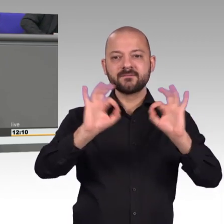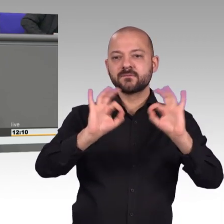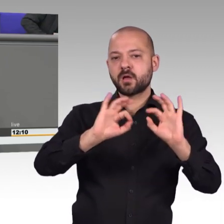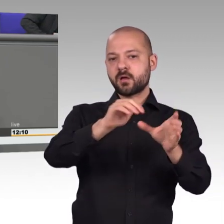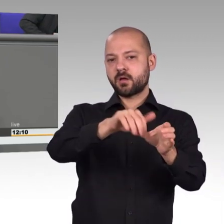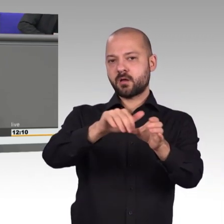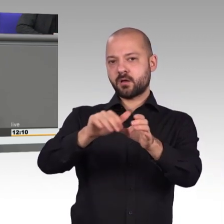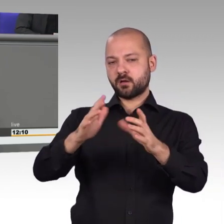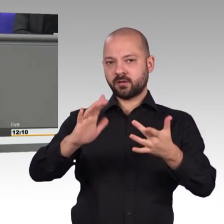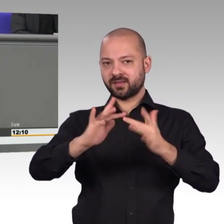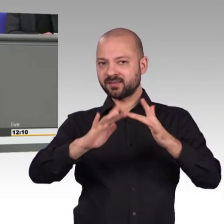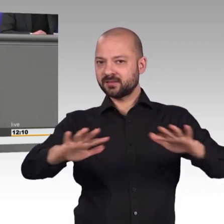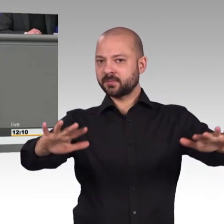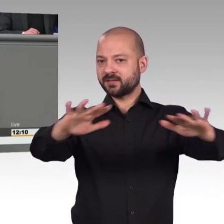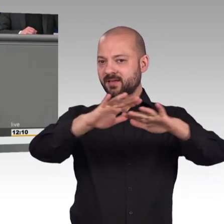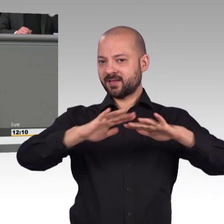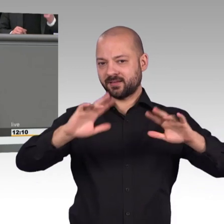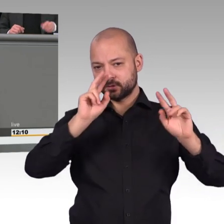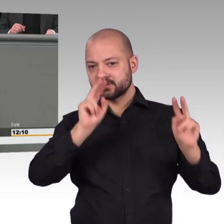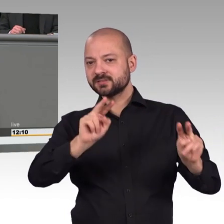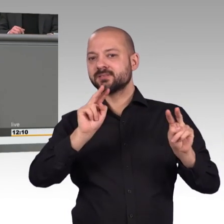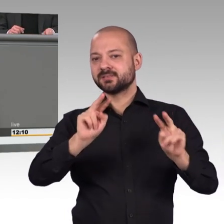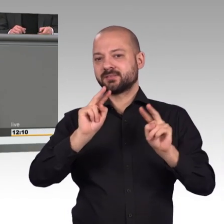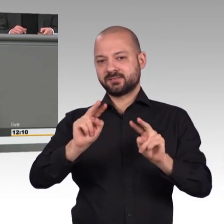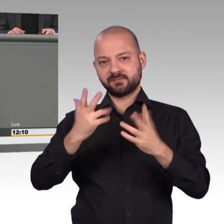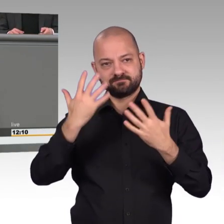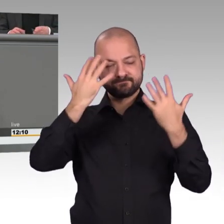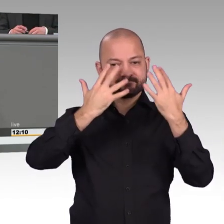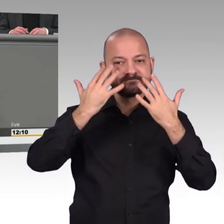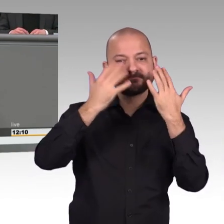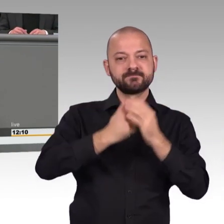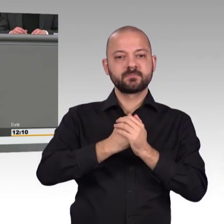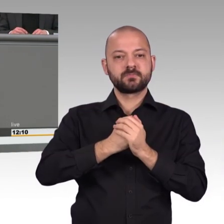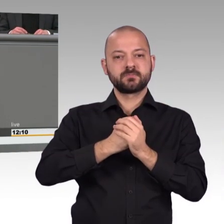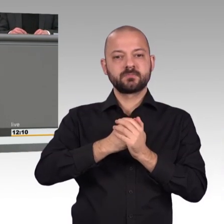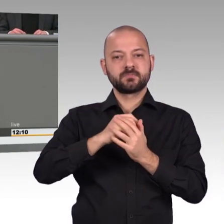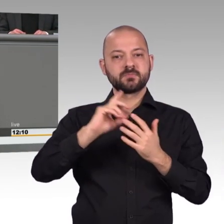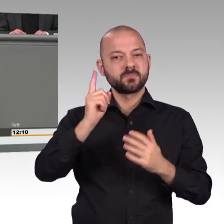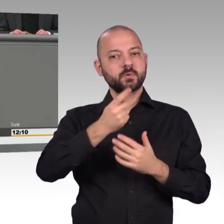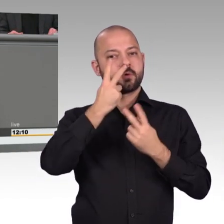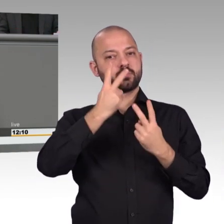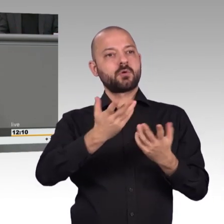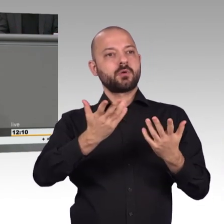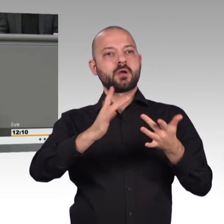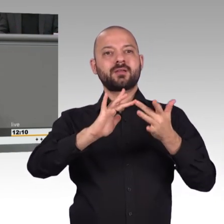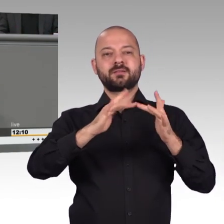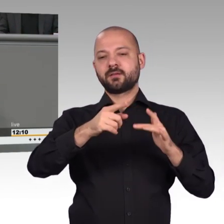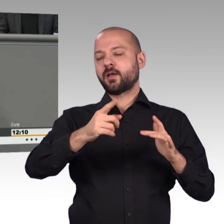den Handel mit Kinderpornografie. Und da steigen die Zahlen. Die Zahlen sind erschreckend. 2017